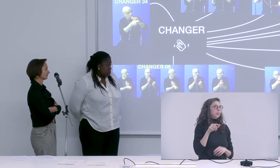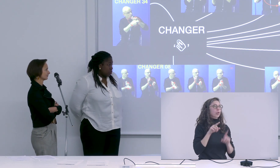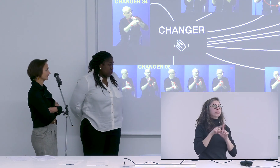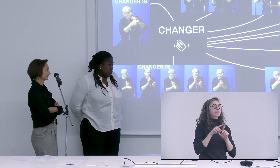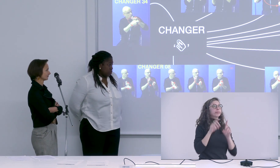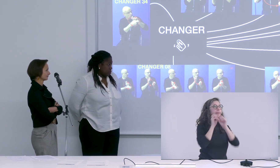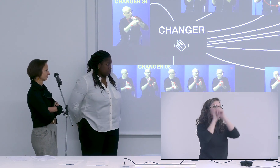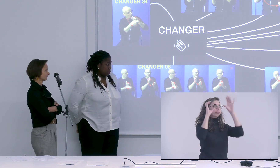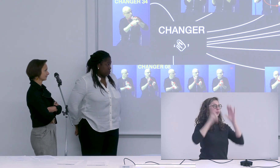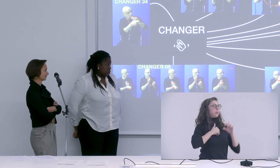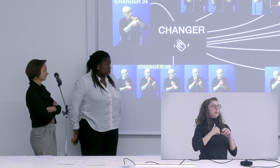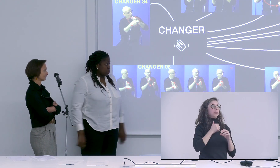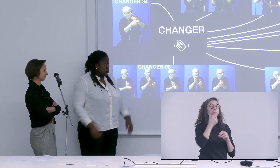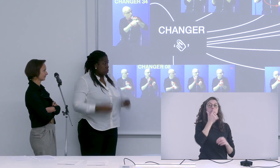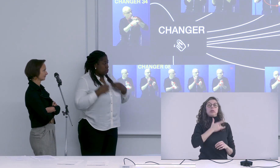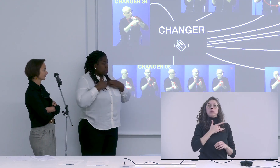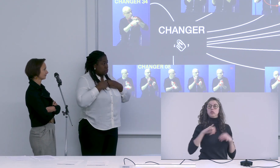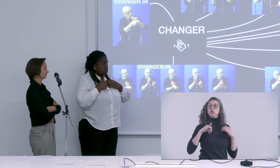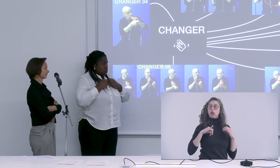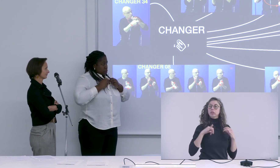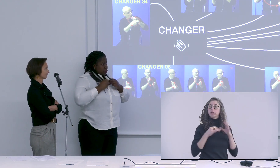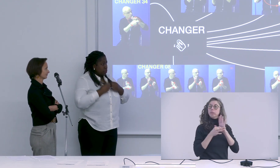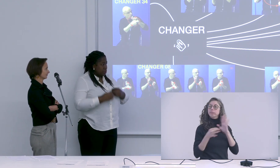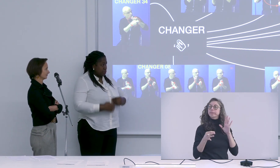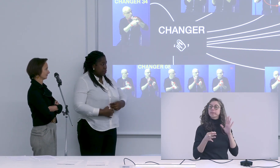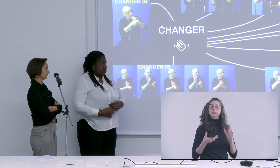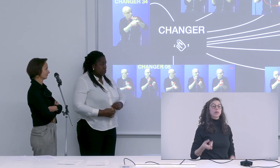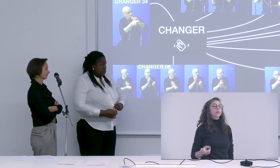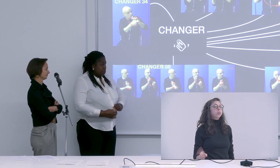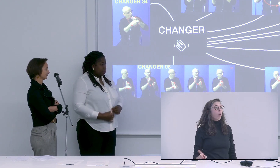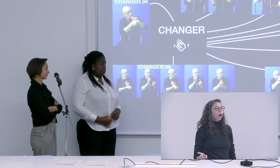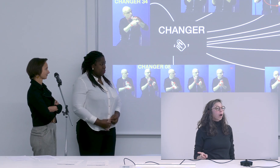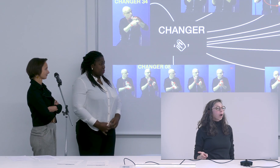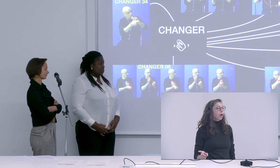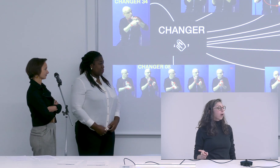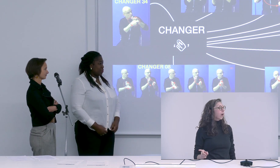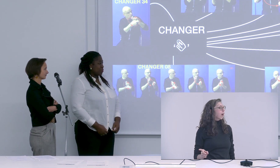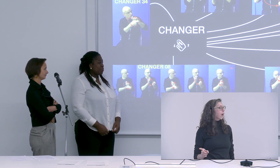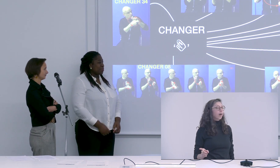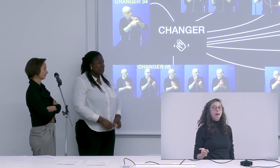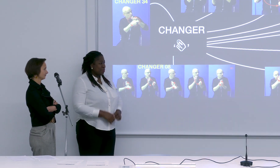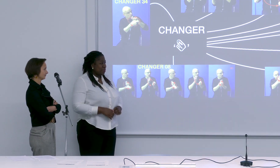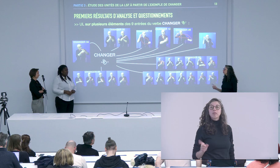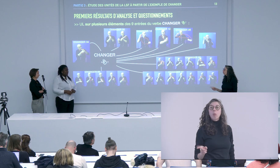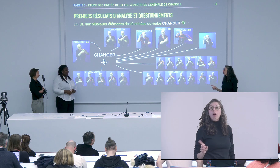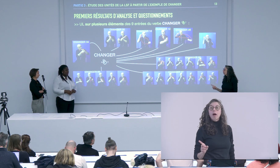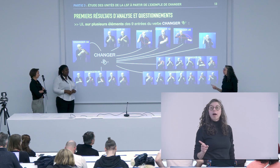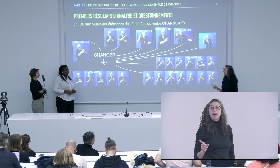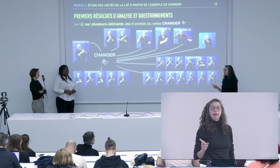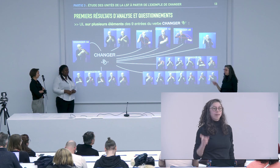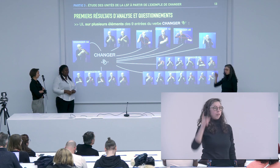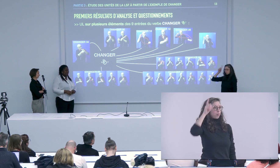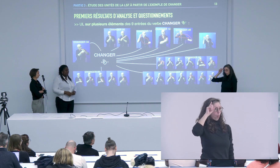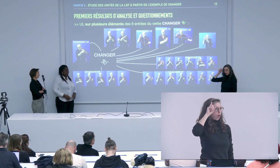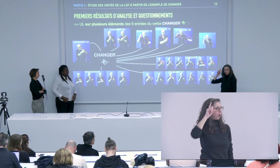au début j'étais très intéressé justement par ces différences d'espaces moi je faisais l'hypothèse que les jeunes étaient feignants et qu faisaient le pourquoi au niveau de la